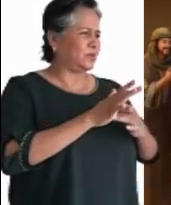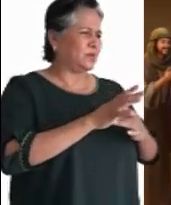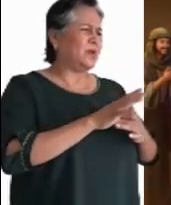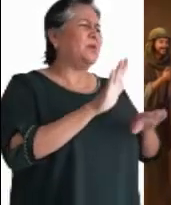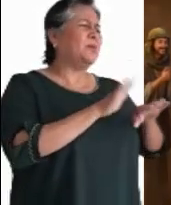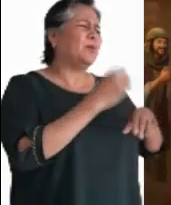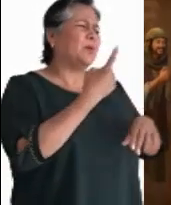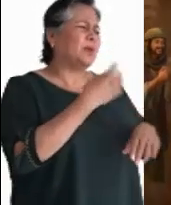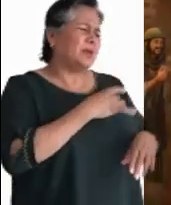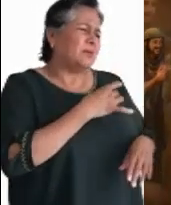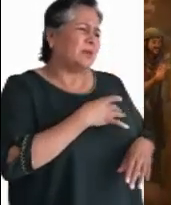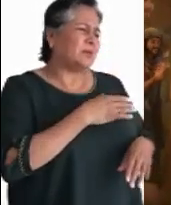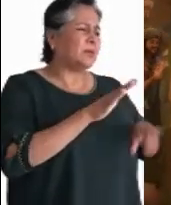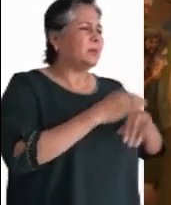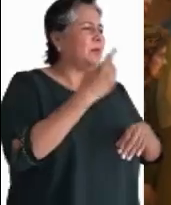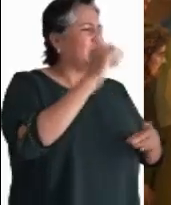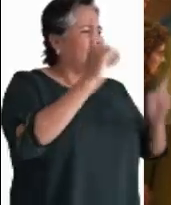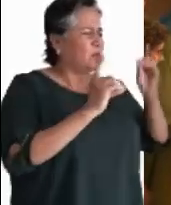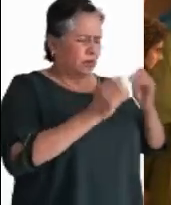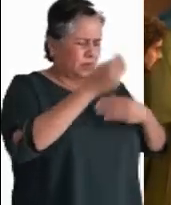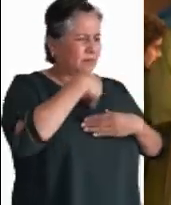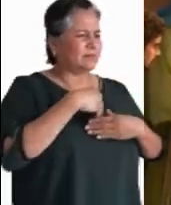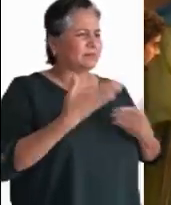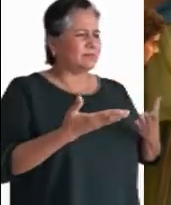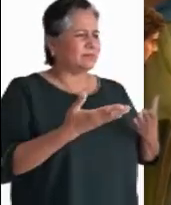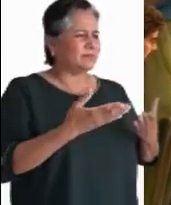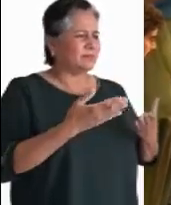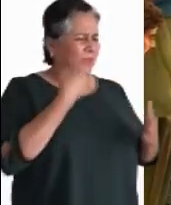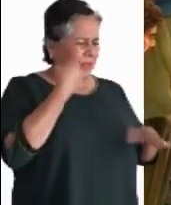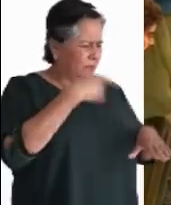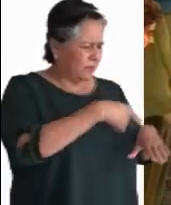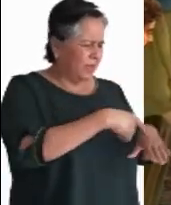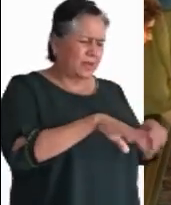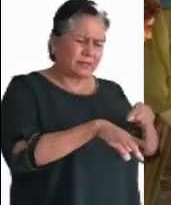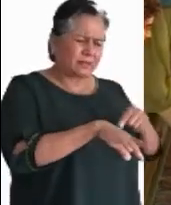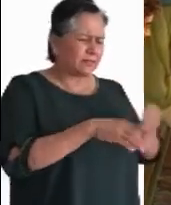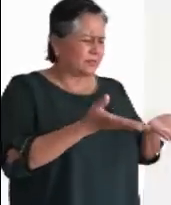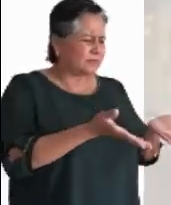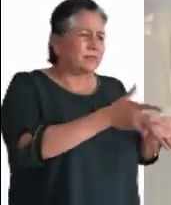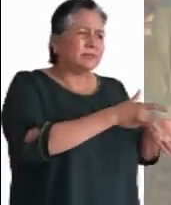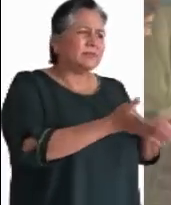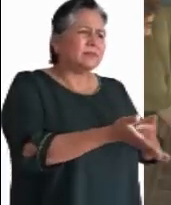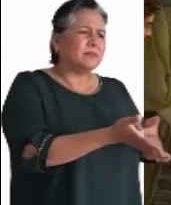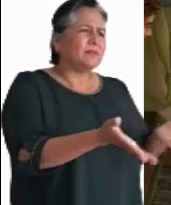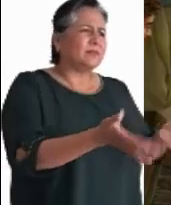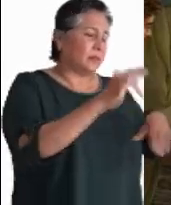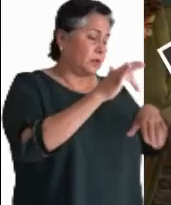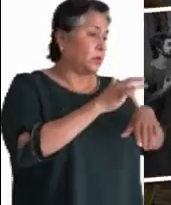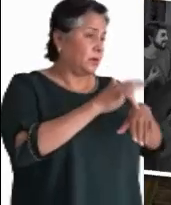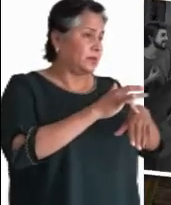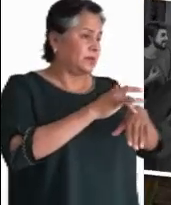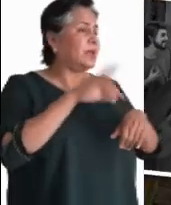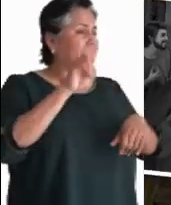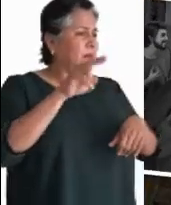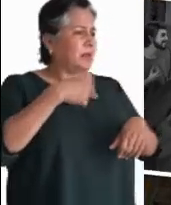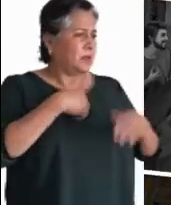¿Por qué surgen dudas en su interior? Miren mis manos y mis pies, soy yo en persona. Tóquenme y